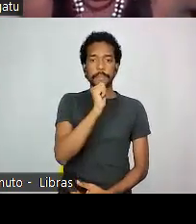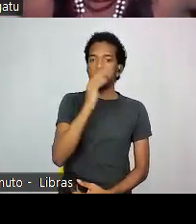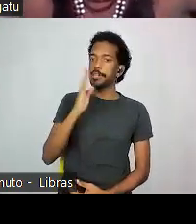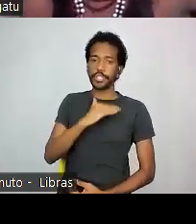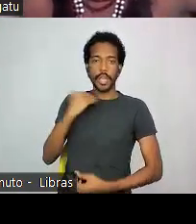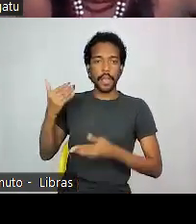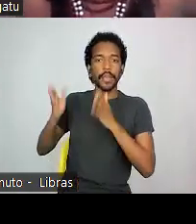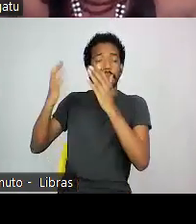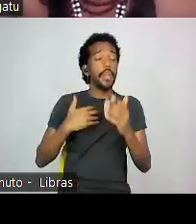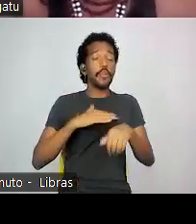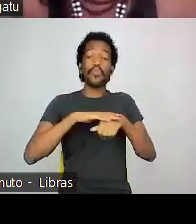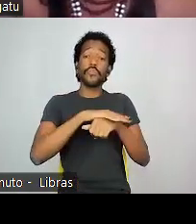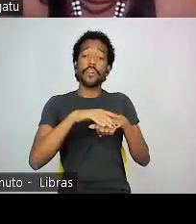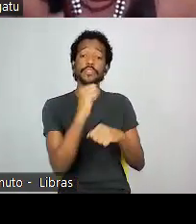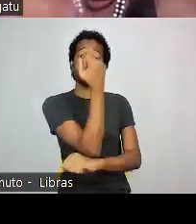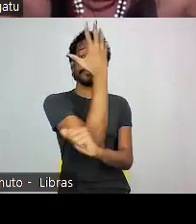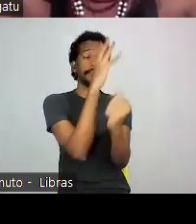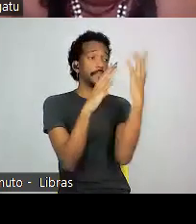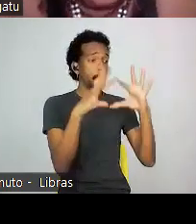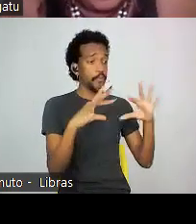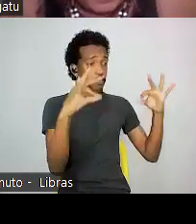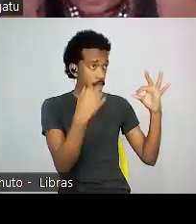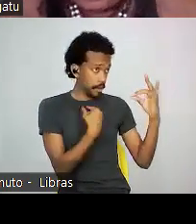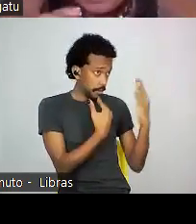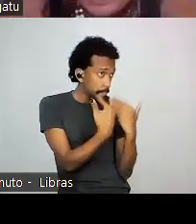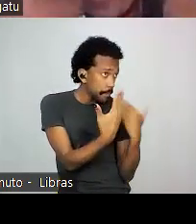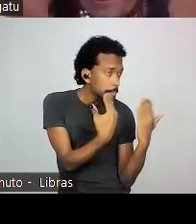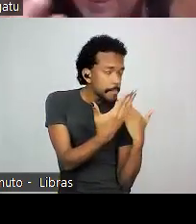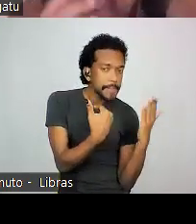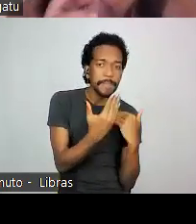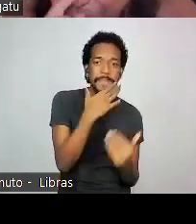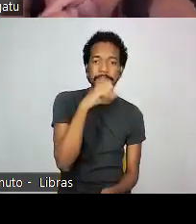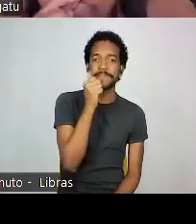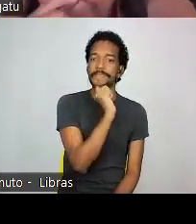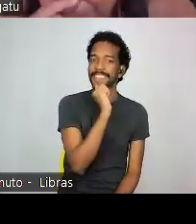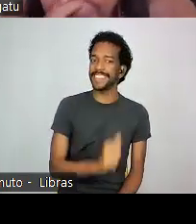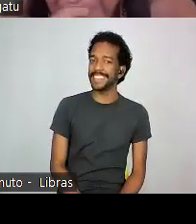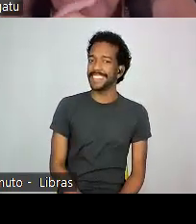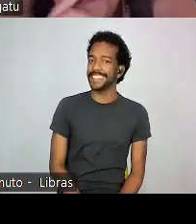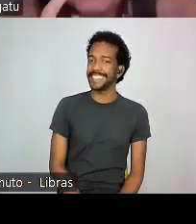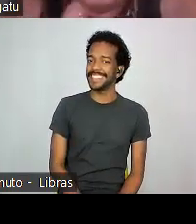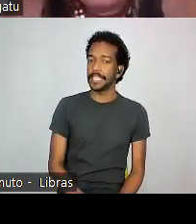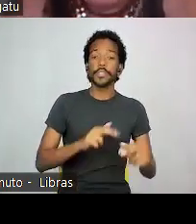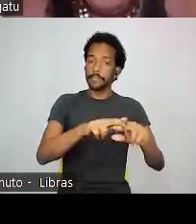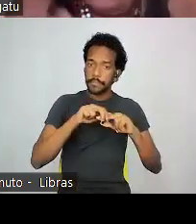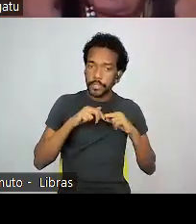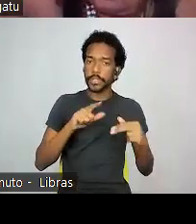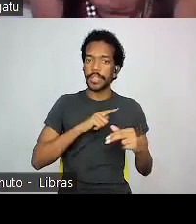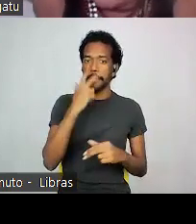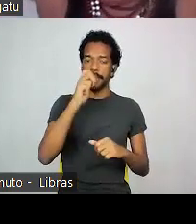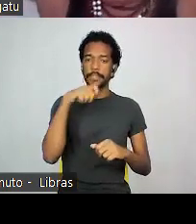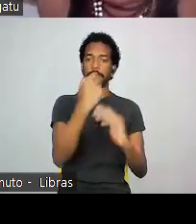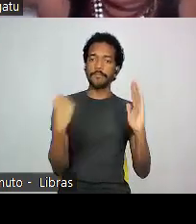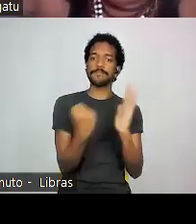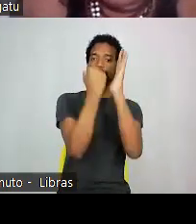com ele com as folhas do vento, com as folhas. E aí vem a questão do monumento. Quando